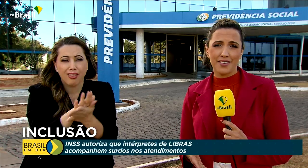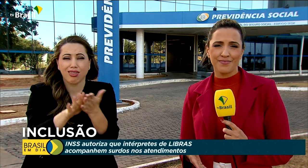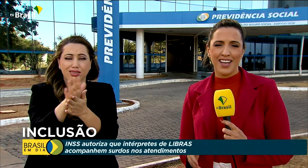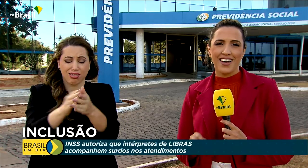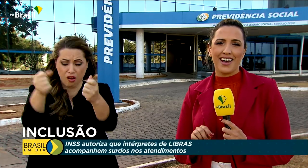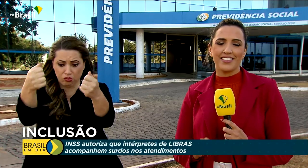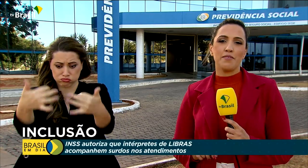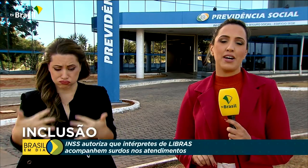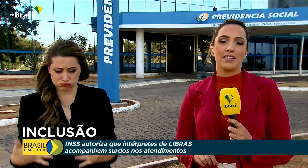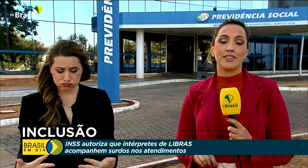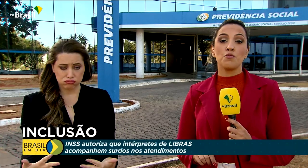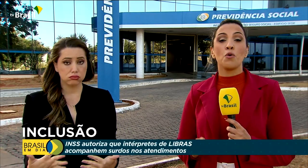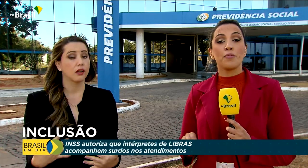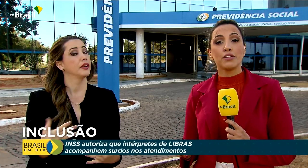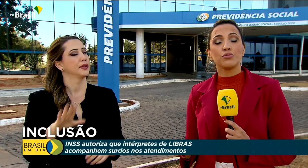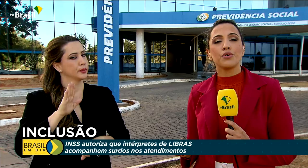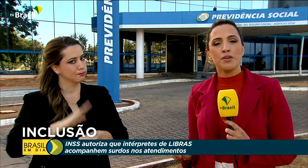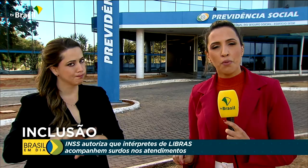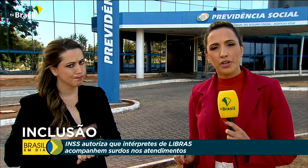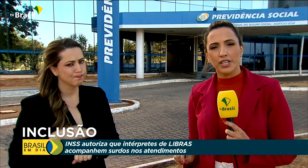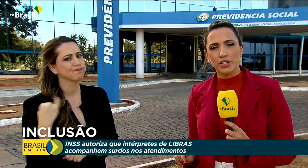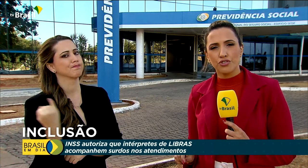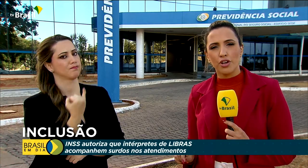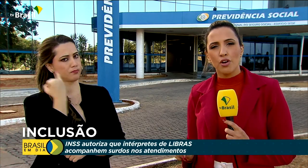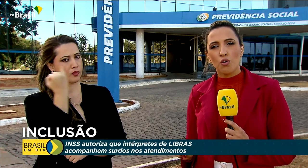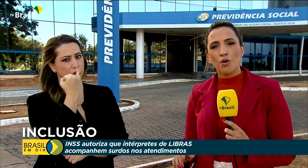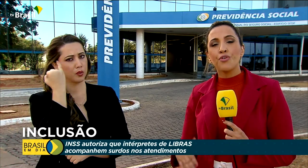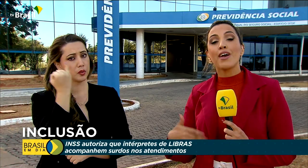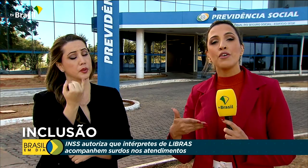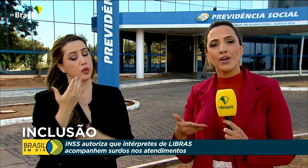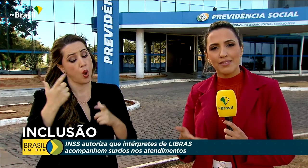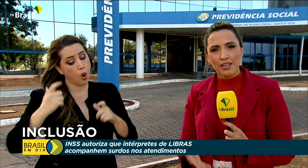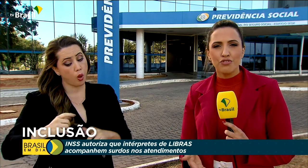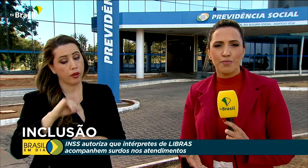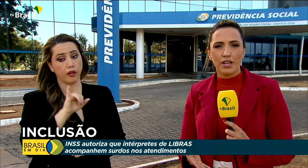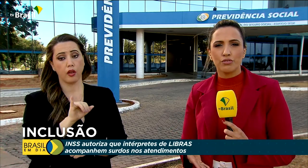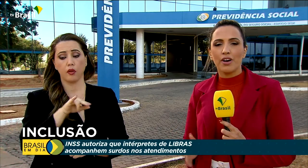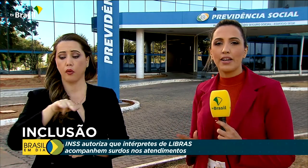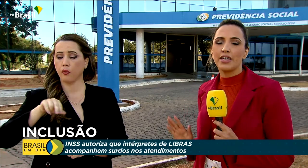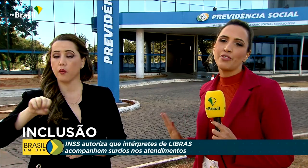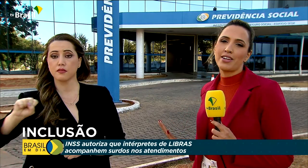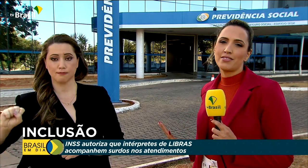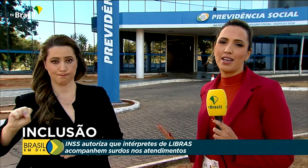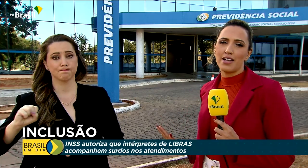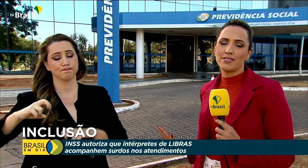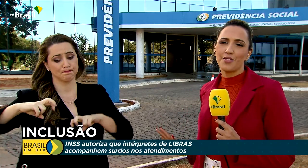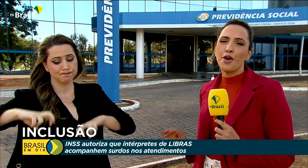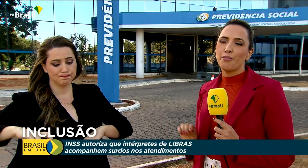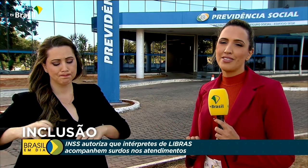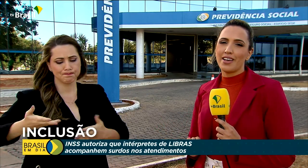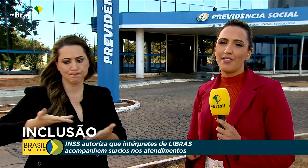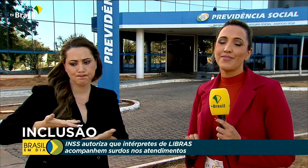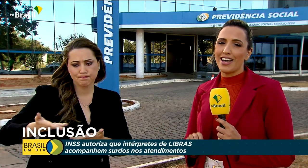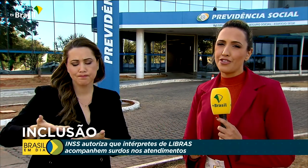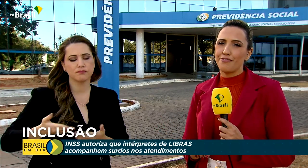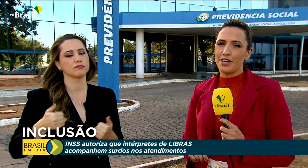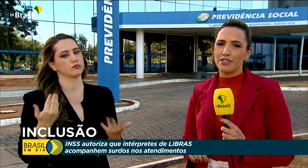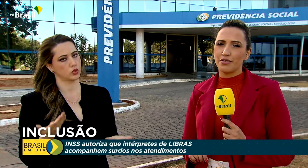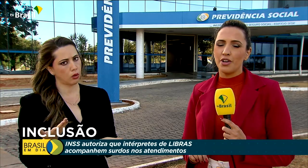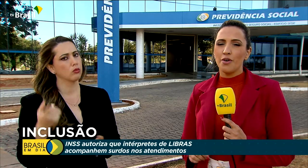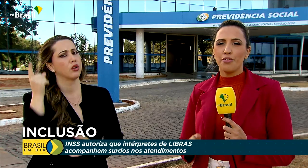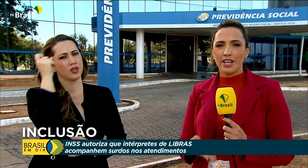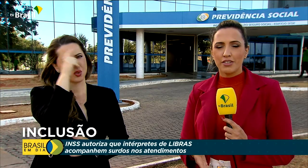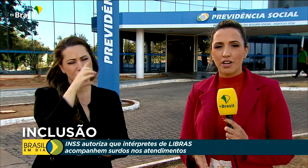você? Ainda mais em um momento importante como em um atendimento aqui no NSS. Pois é, é